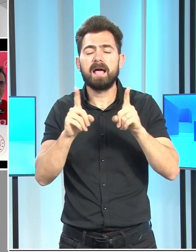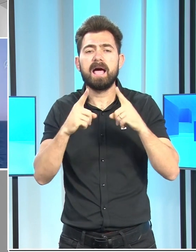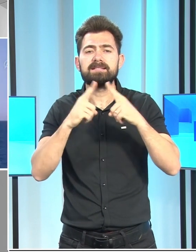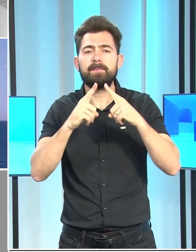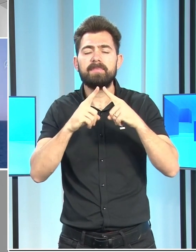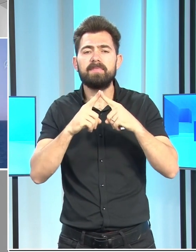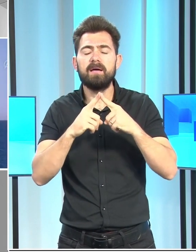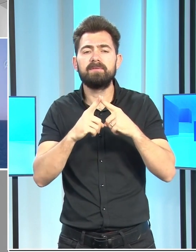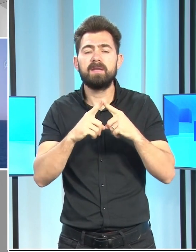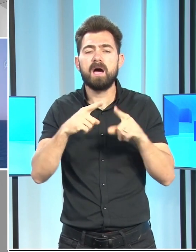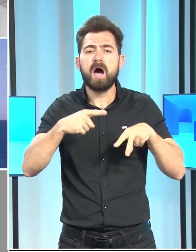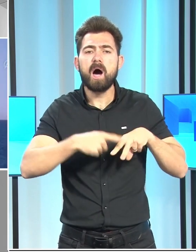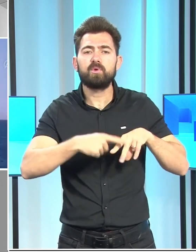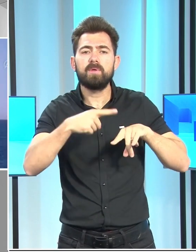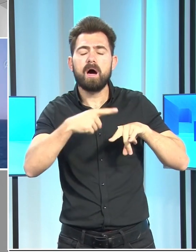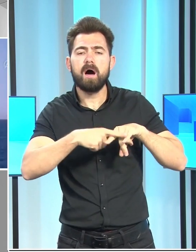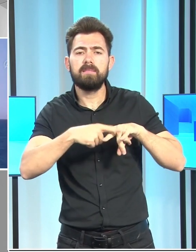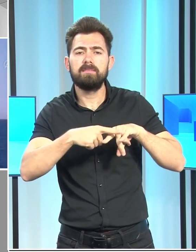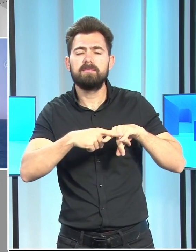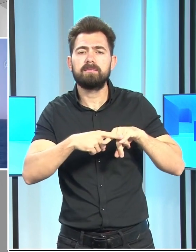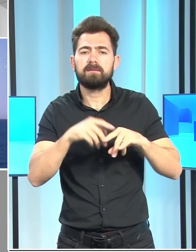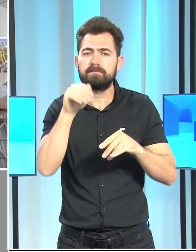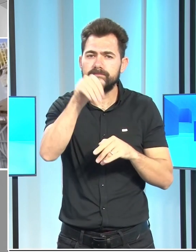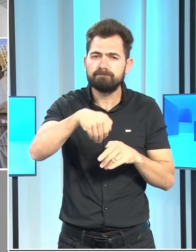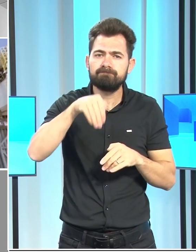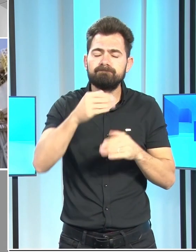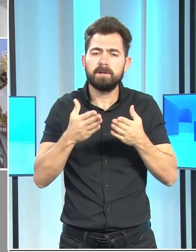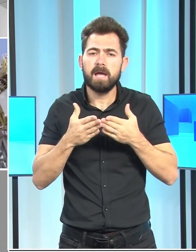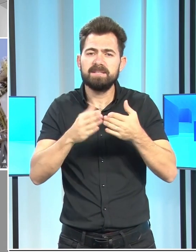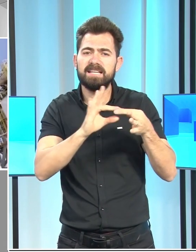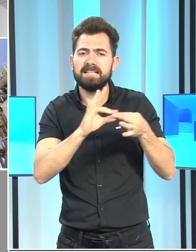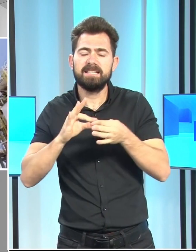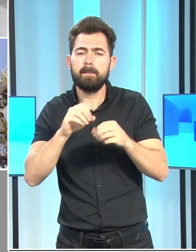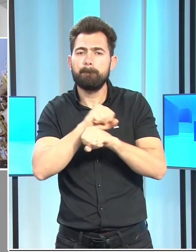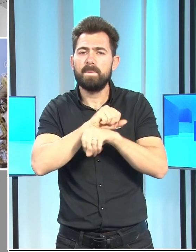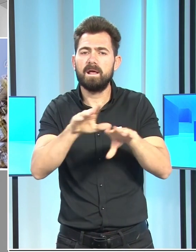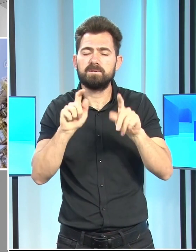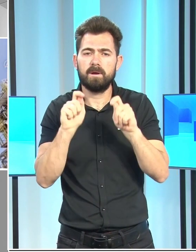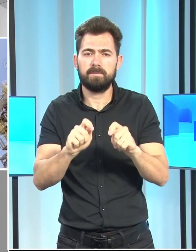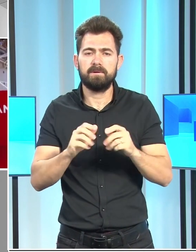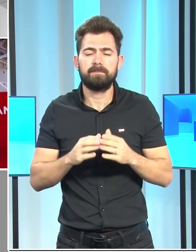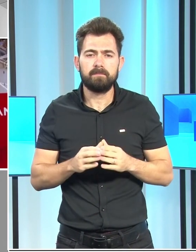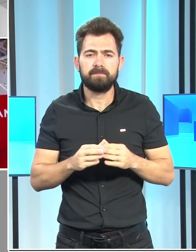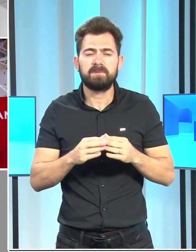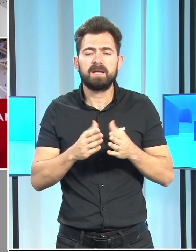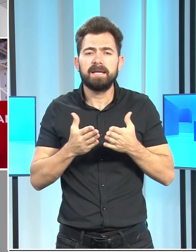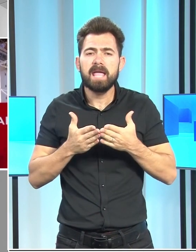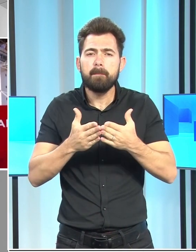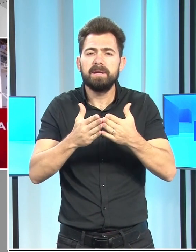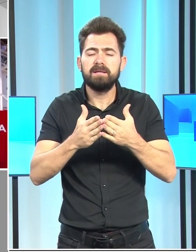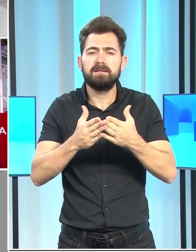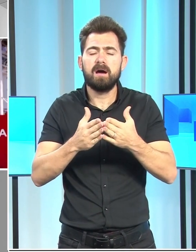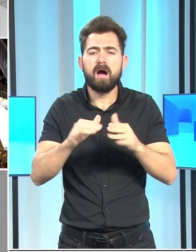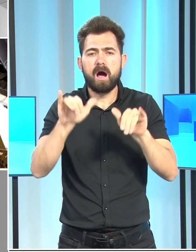Abdülhamid Han sondaj gemisiyle ilgili paylaşımda bulundu. Geminin son durumuna